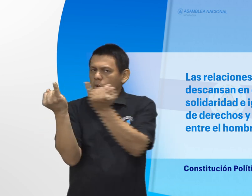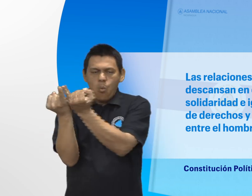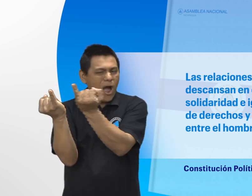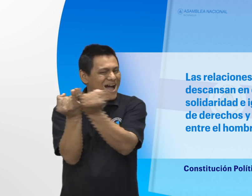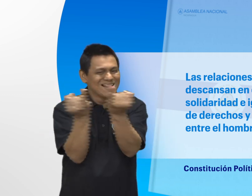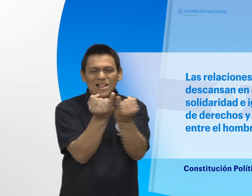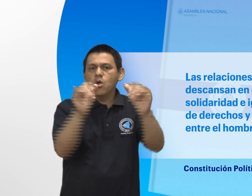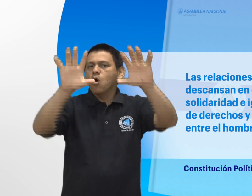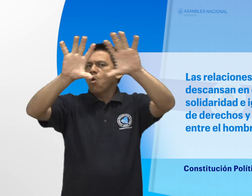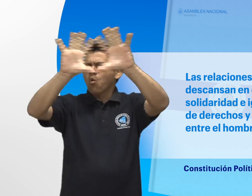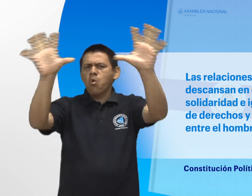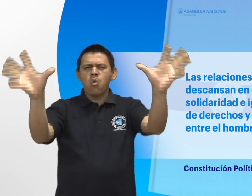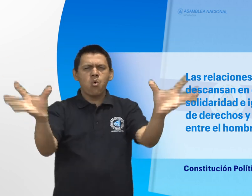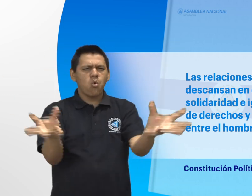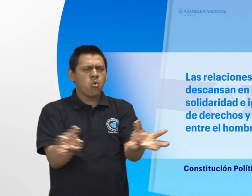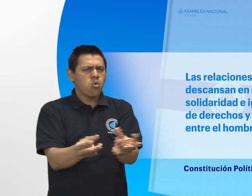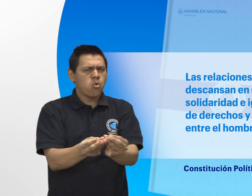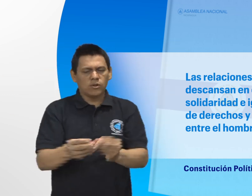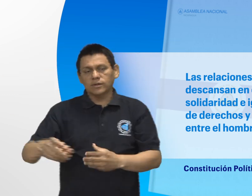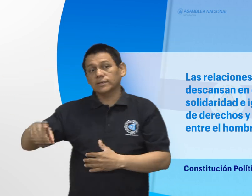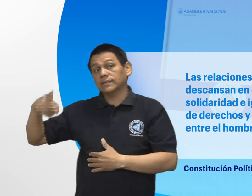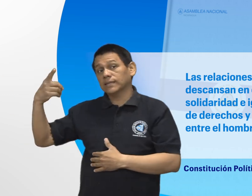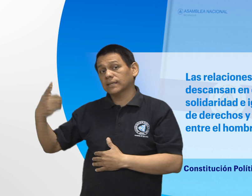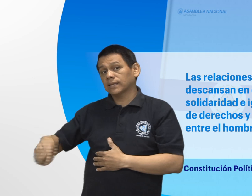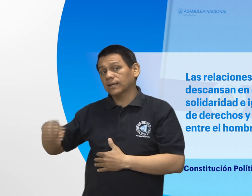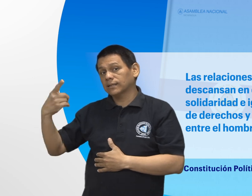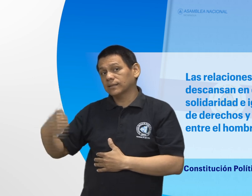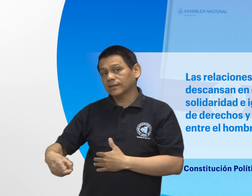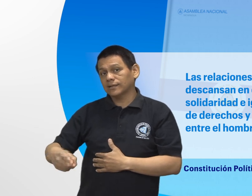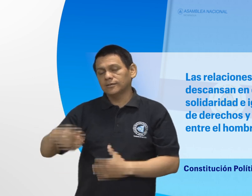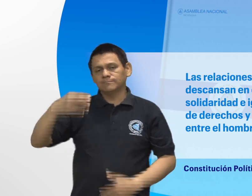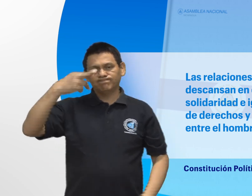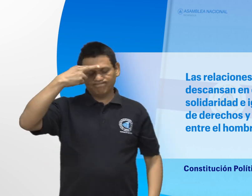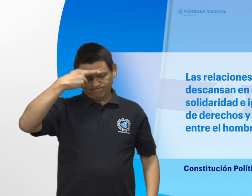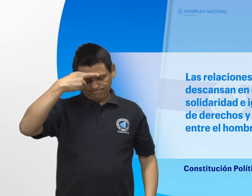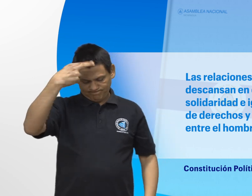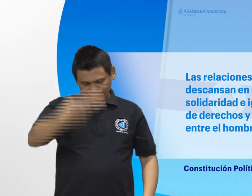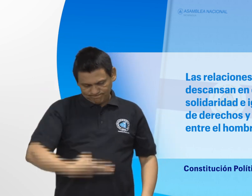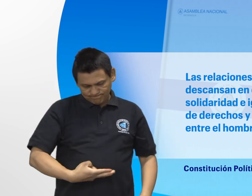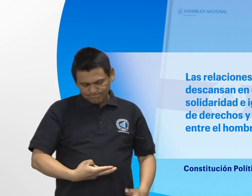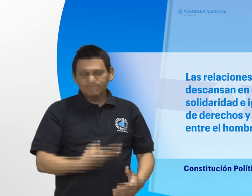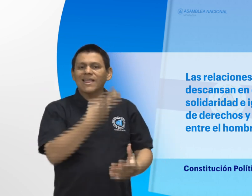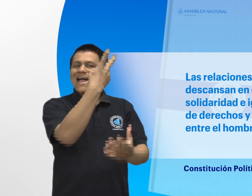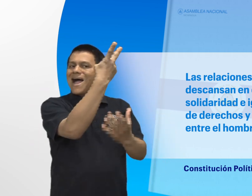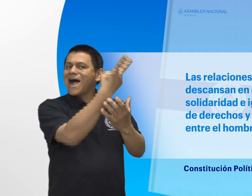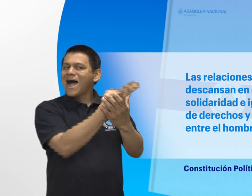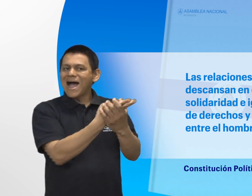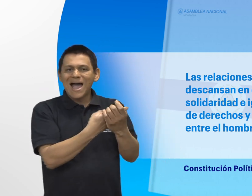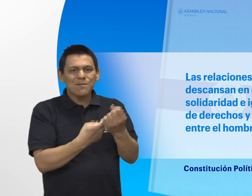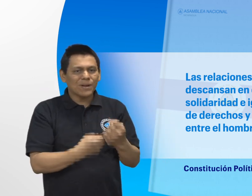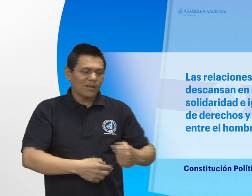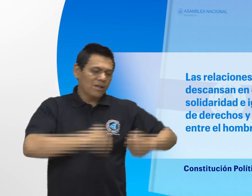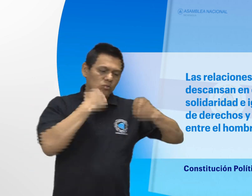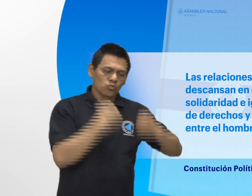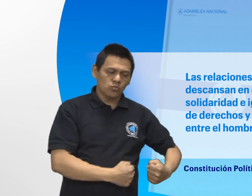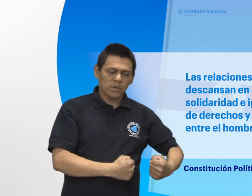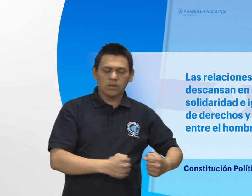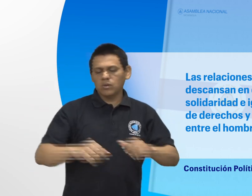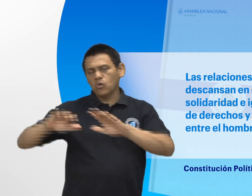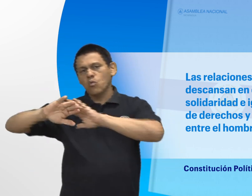Las relaciones familiares descansan en el respeto, solidaridad e igualdad absoluta de